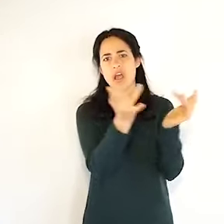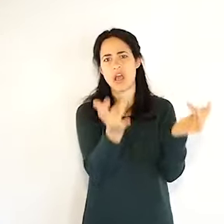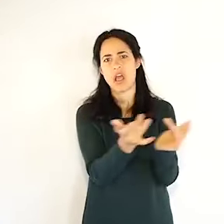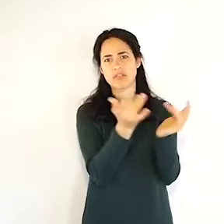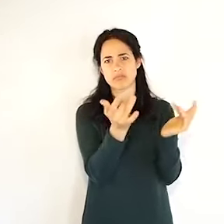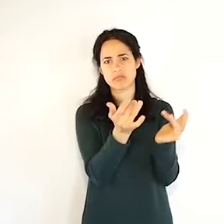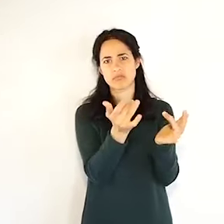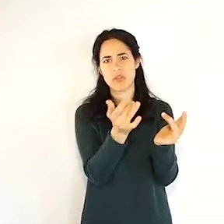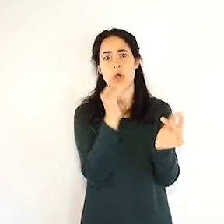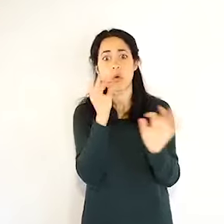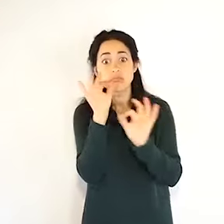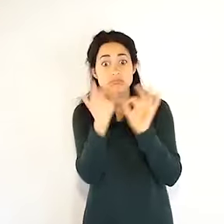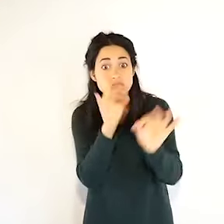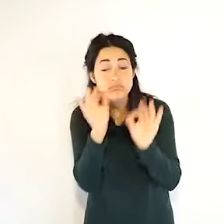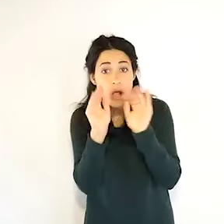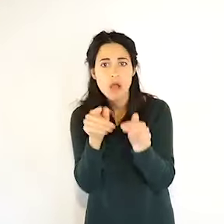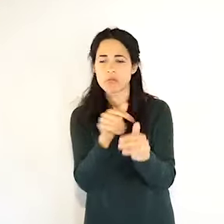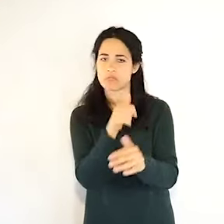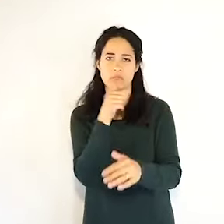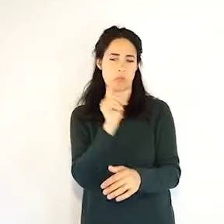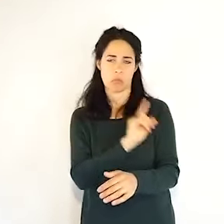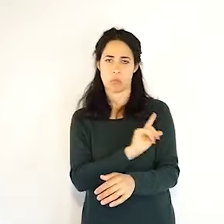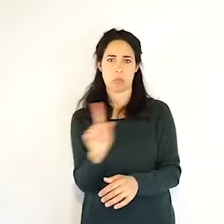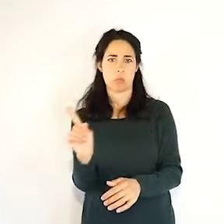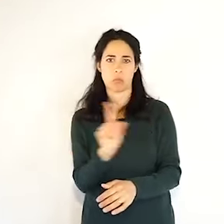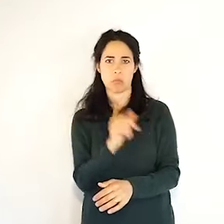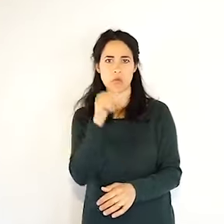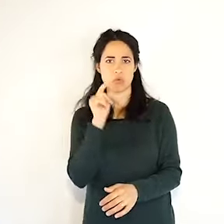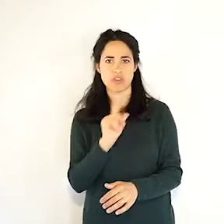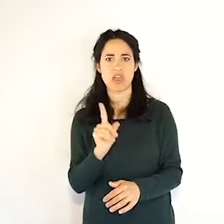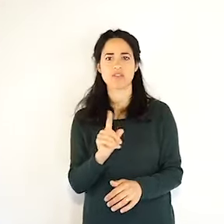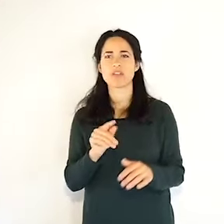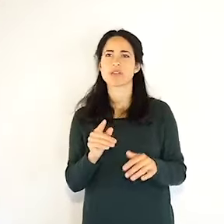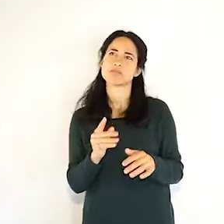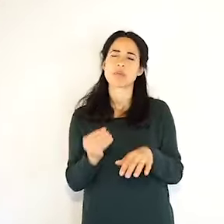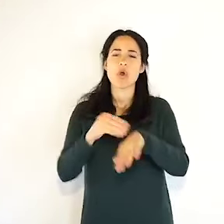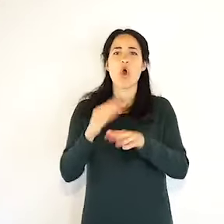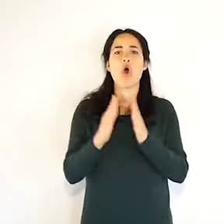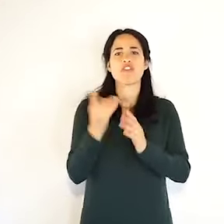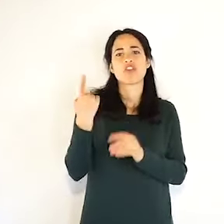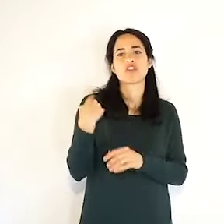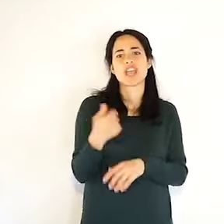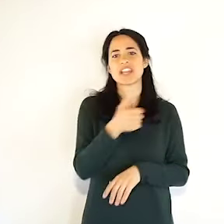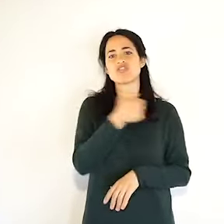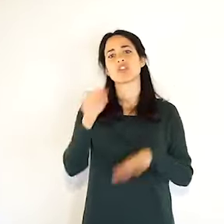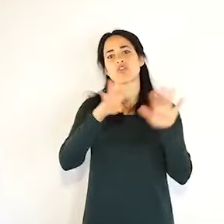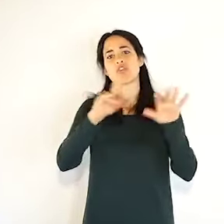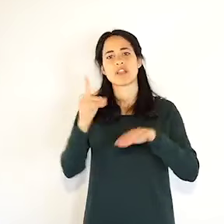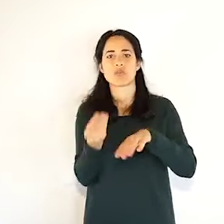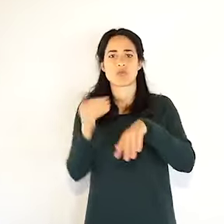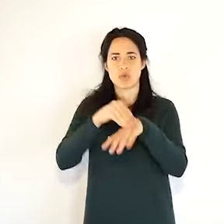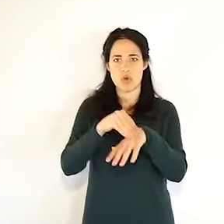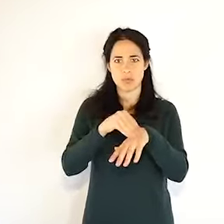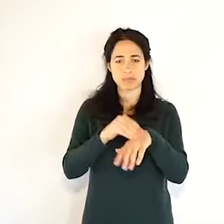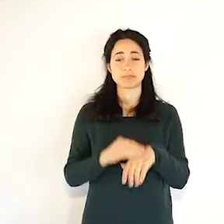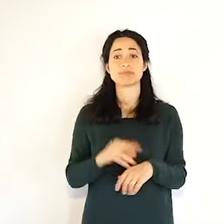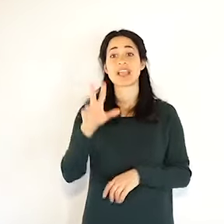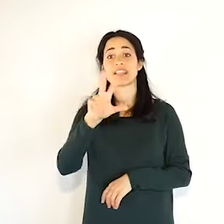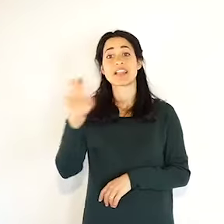ricoverate in terapia intensiva, vi ho già detto dei cali, e abbiamo i pazienti